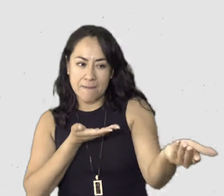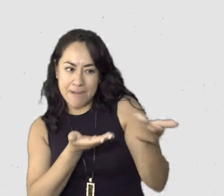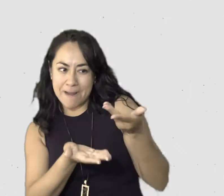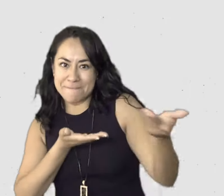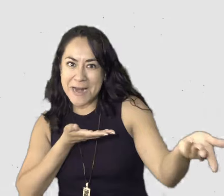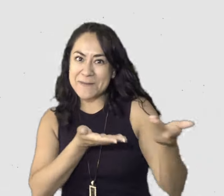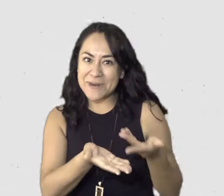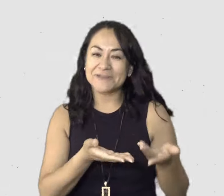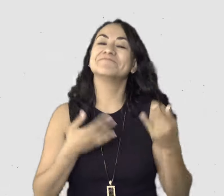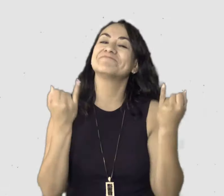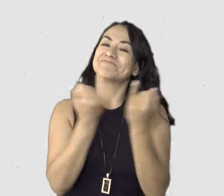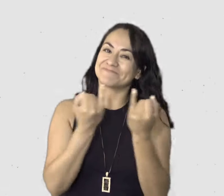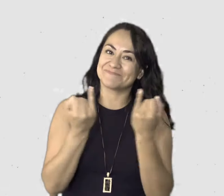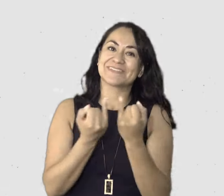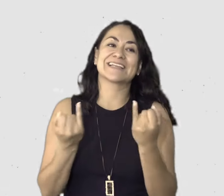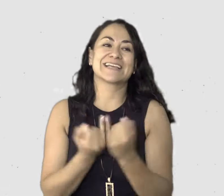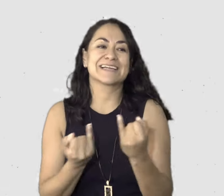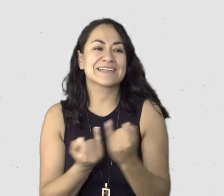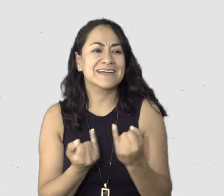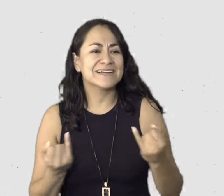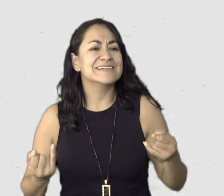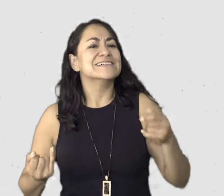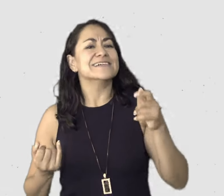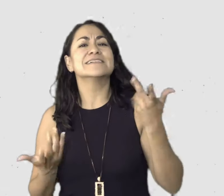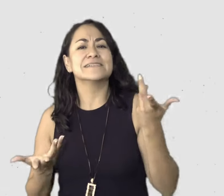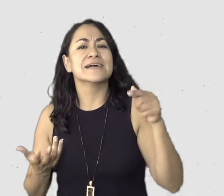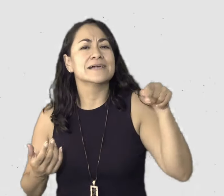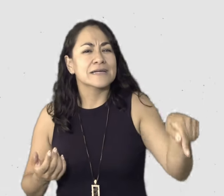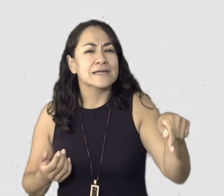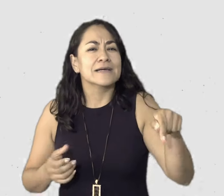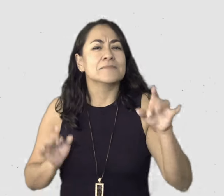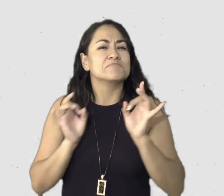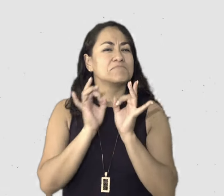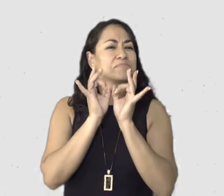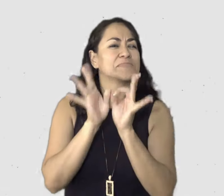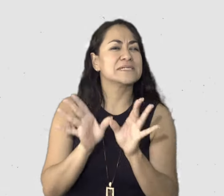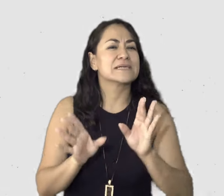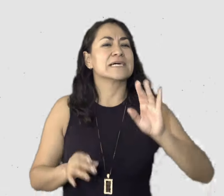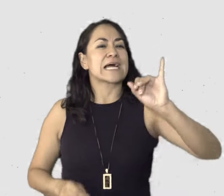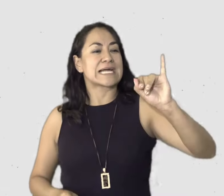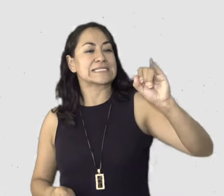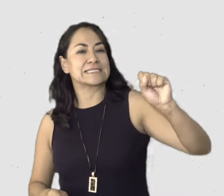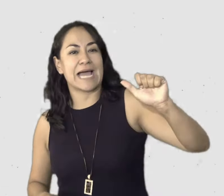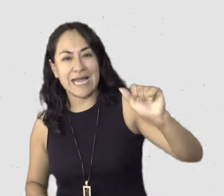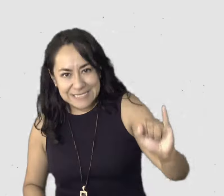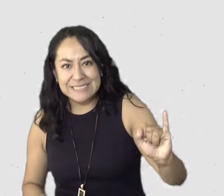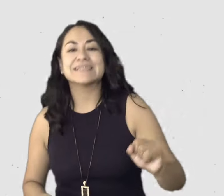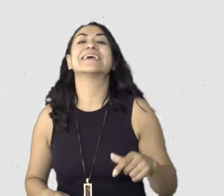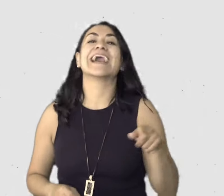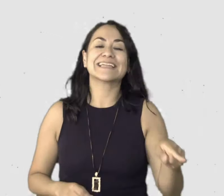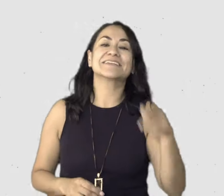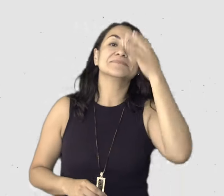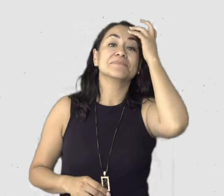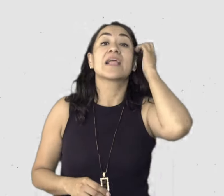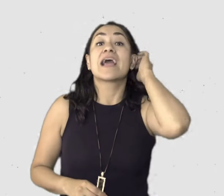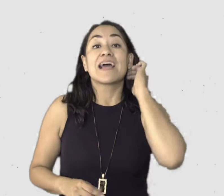también como decía Isa, de repente hasta contesto en un semáforo, ¿no? Y como que ellas han de decir ya contestó de malas o va